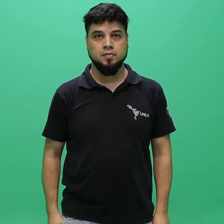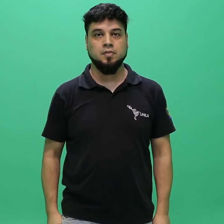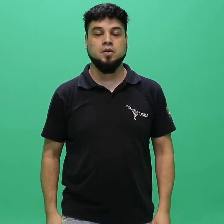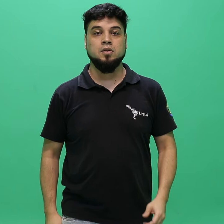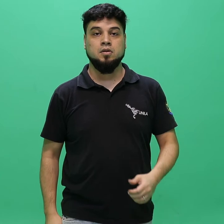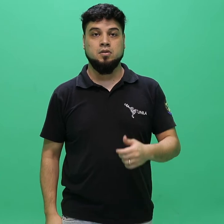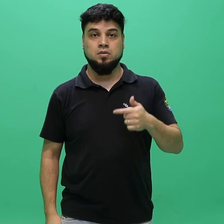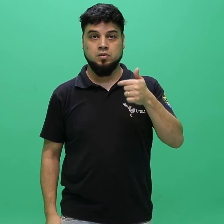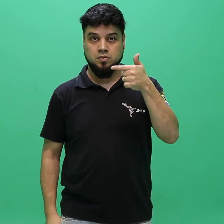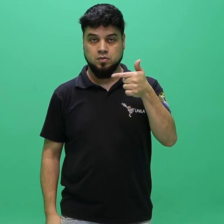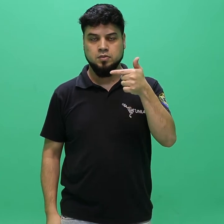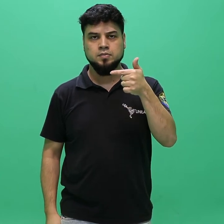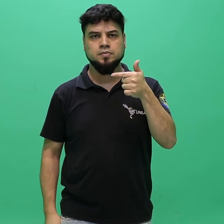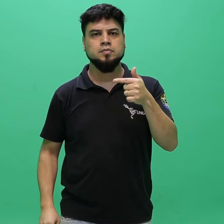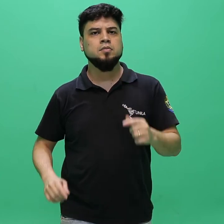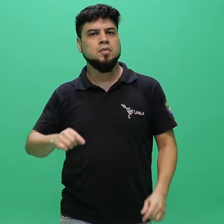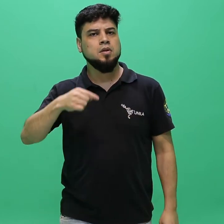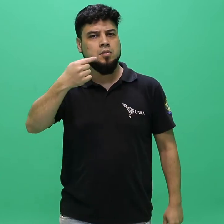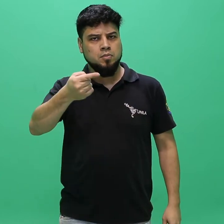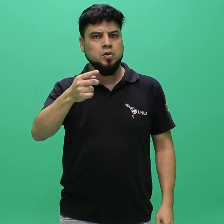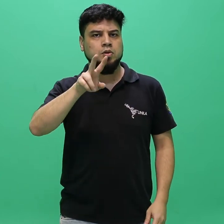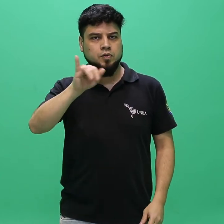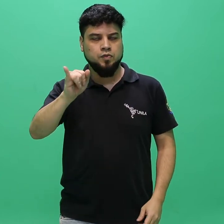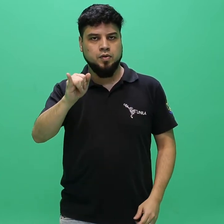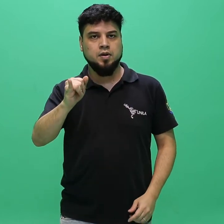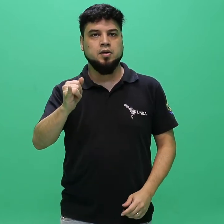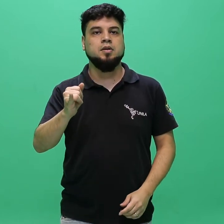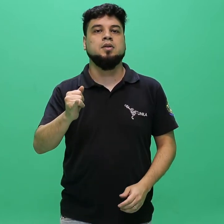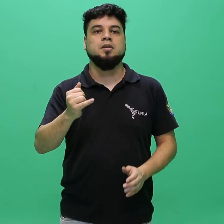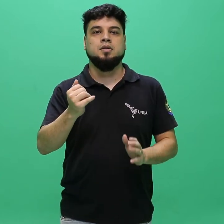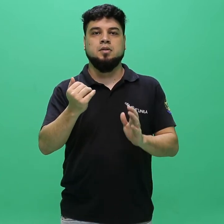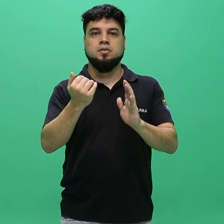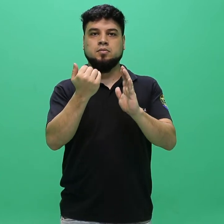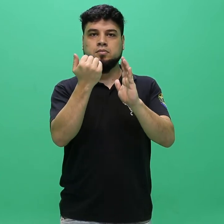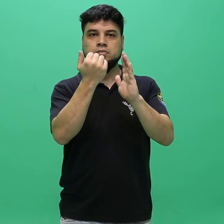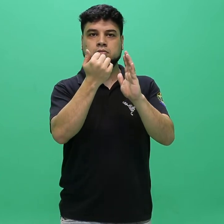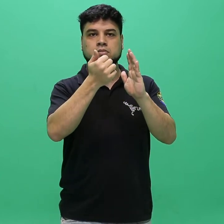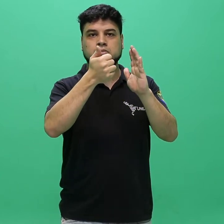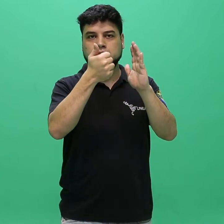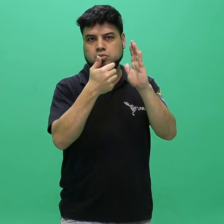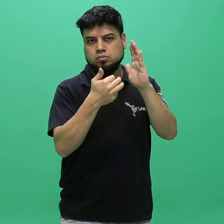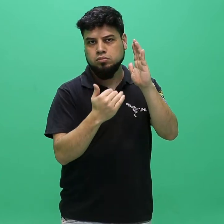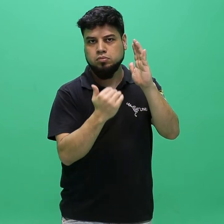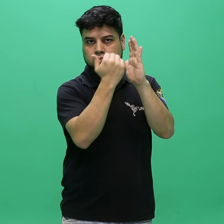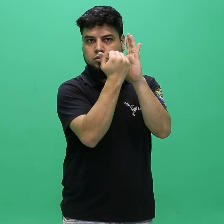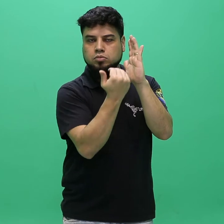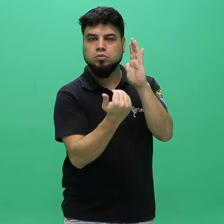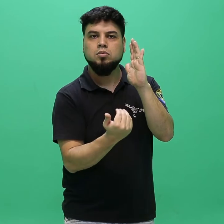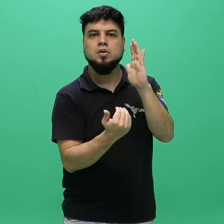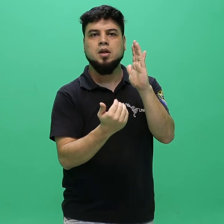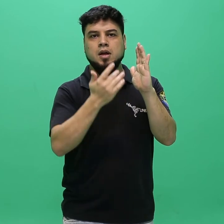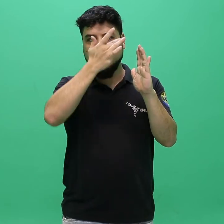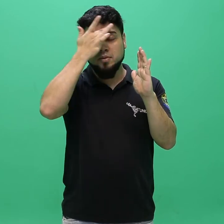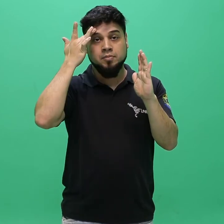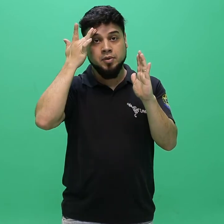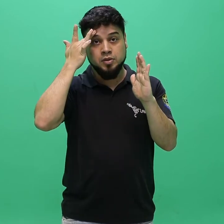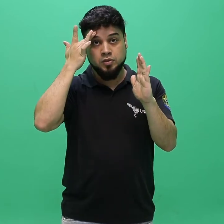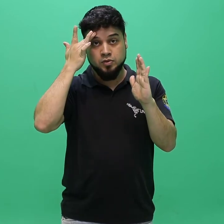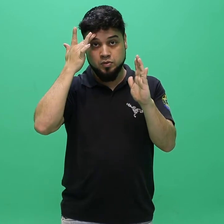específica. Anexo 2. 2. Posteriormente serão classificados os